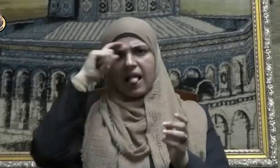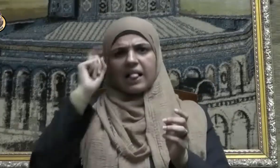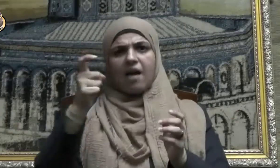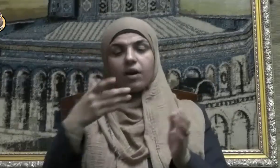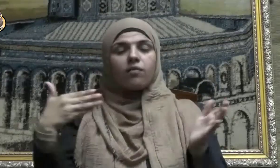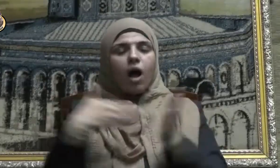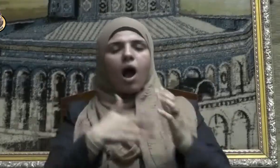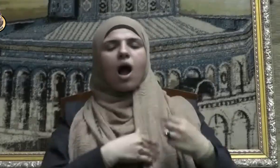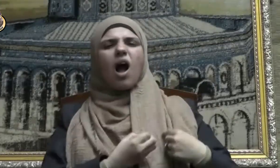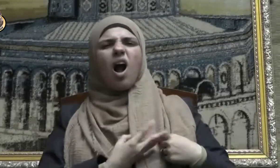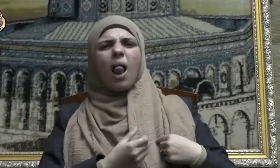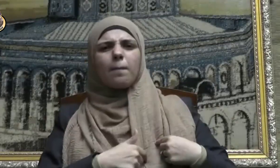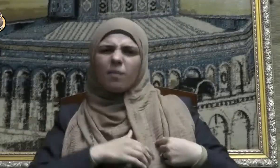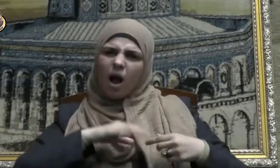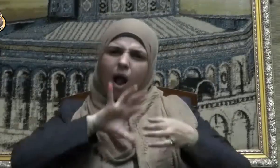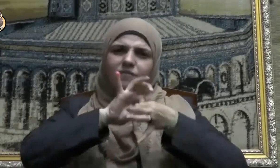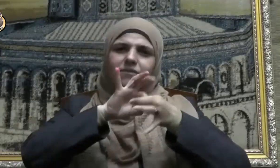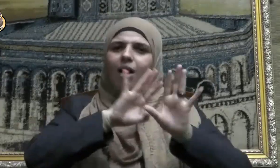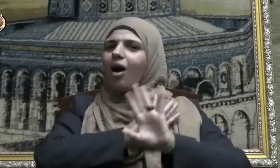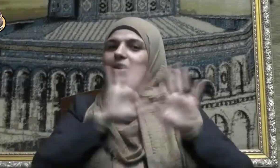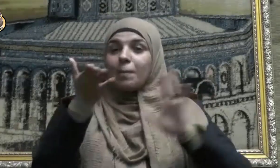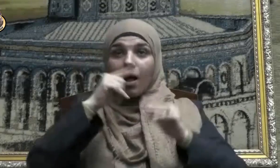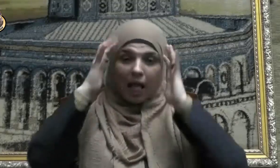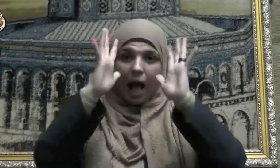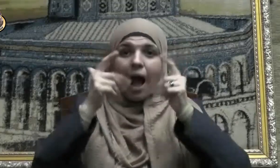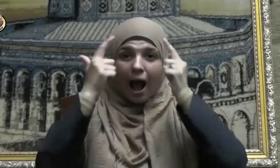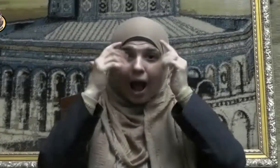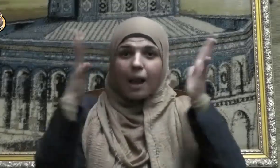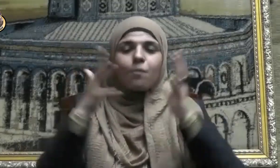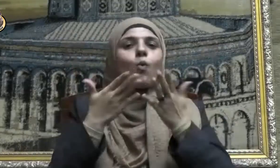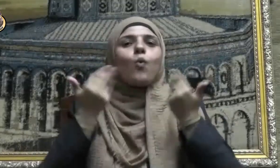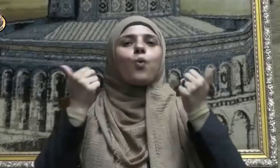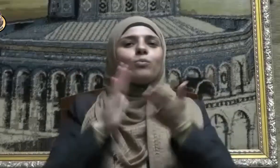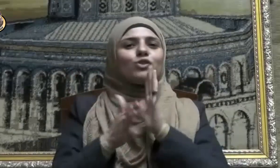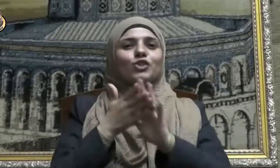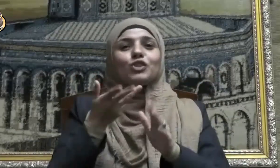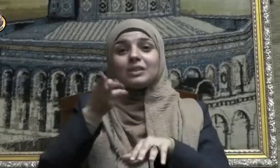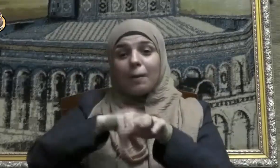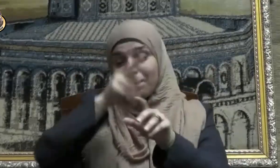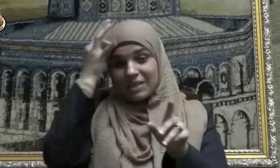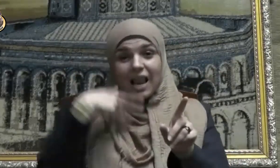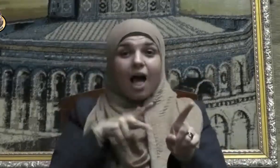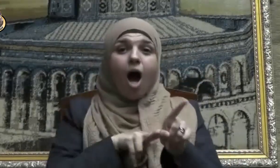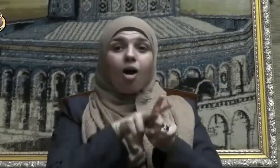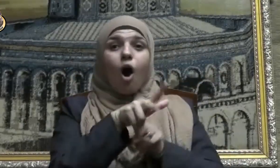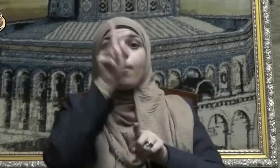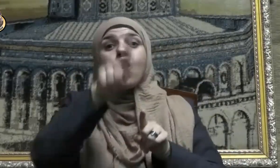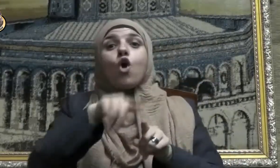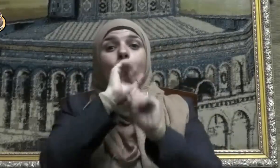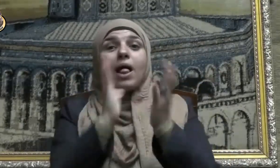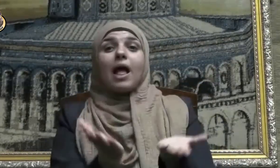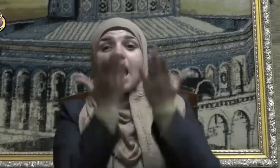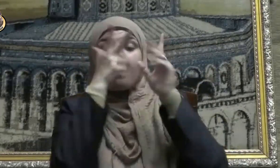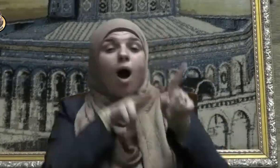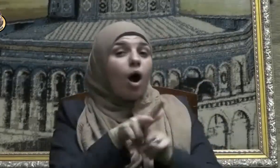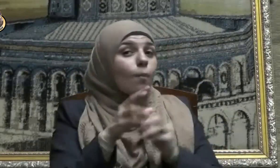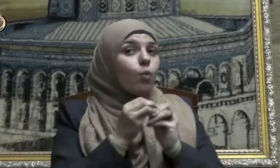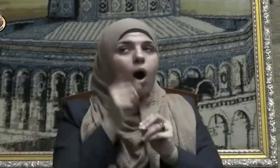على قلوبهم فهم لا يفقهون وأما عن عقابهم في الآخرة فقال الله تعالى